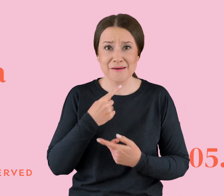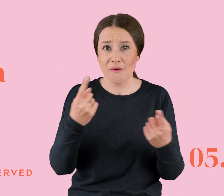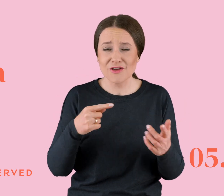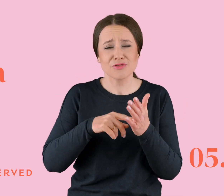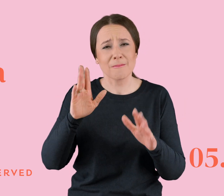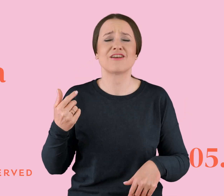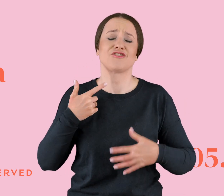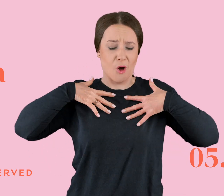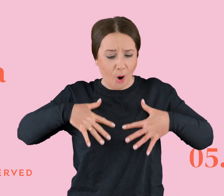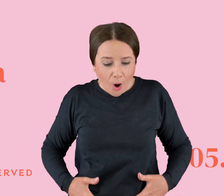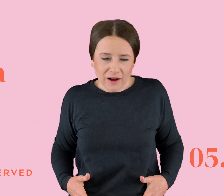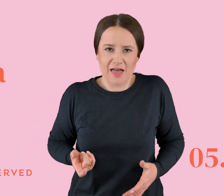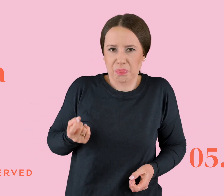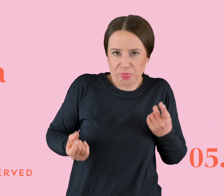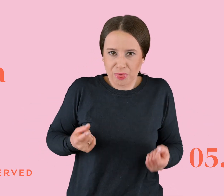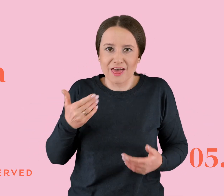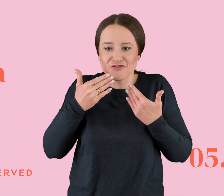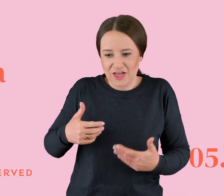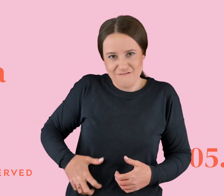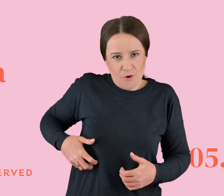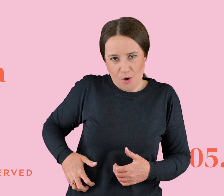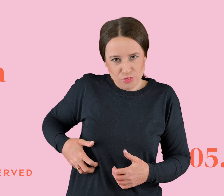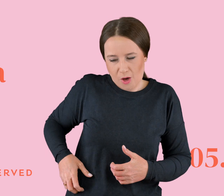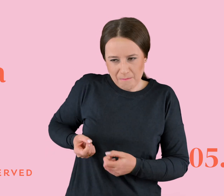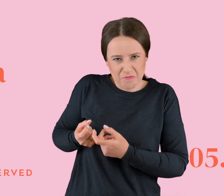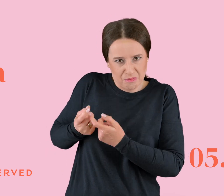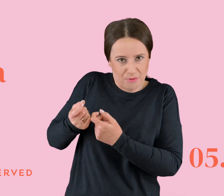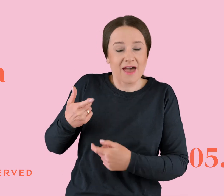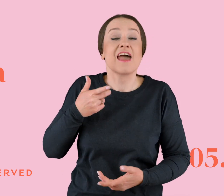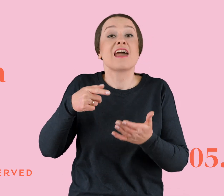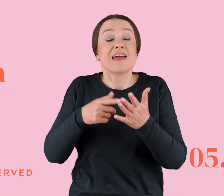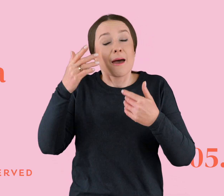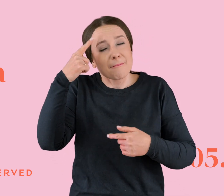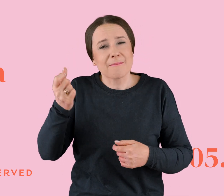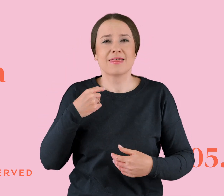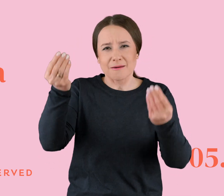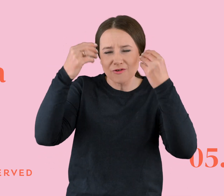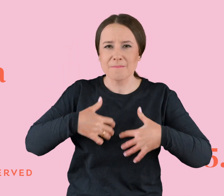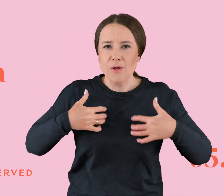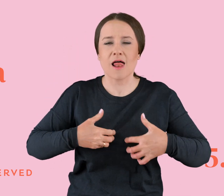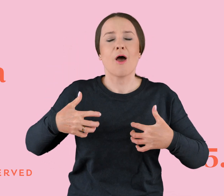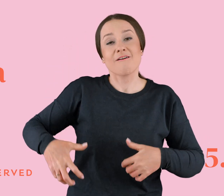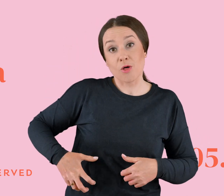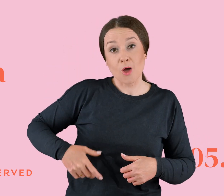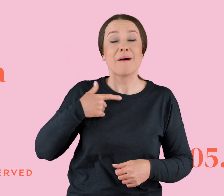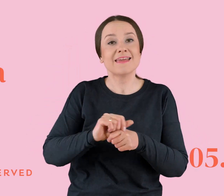toksyny usuwane z organizmu, na przykład dzięki wątrobie. I pamiętam w ogóle jak się uczyłam do biologii o wątrobie, no to się uczyłam, że jest to się kiełek